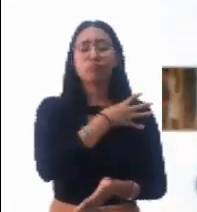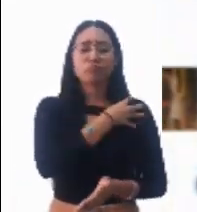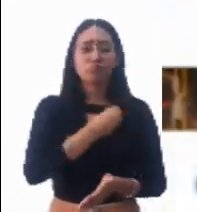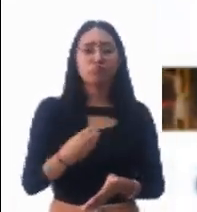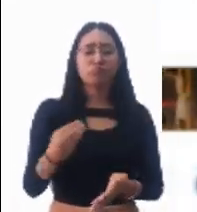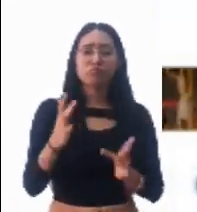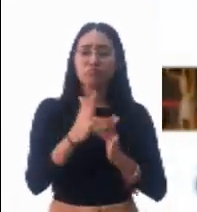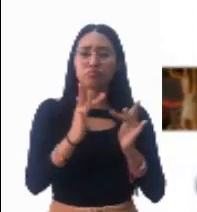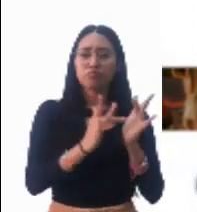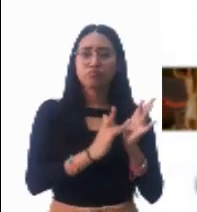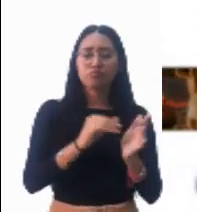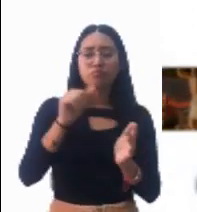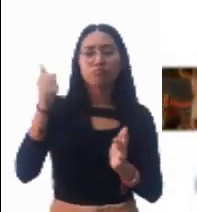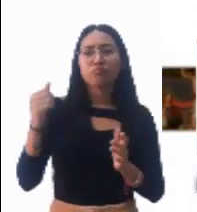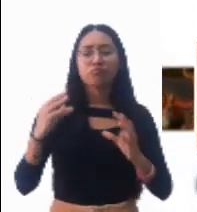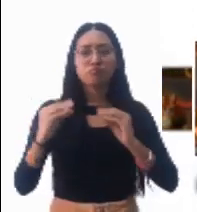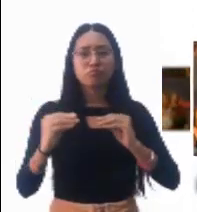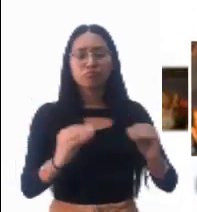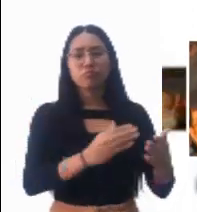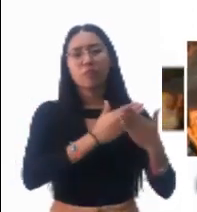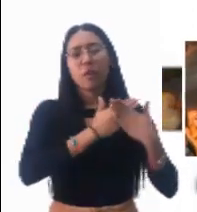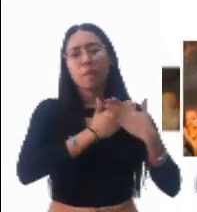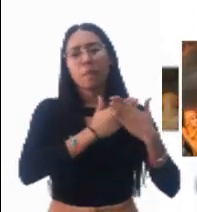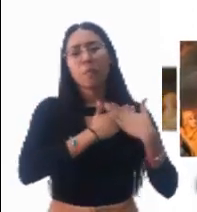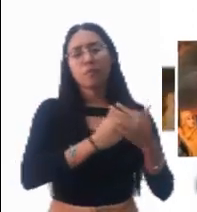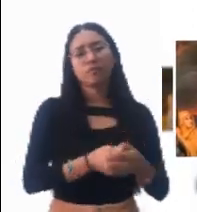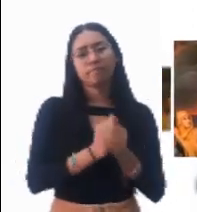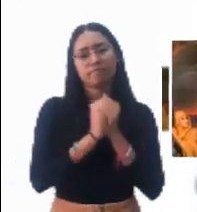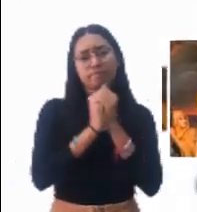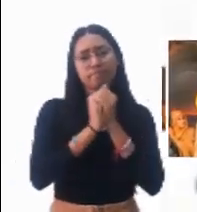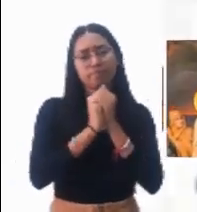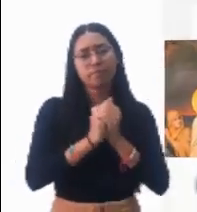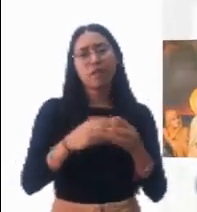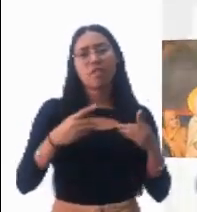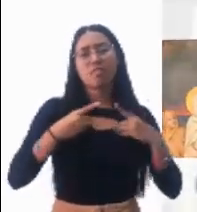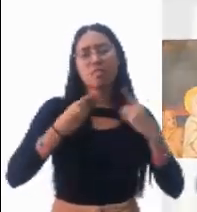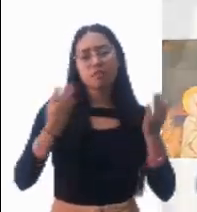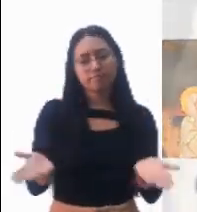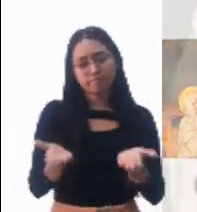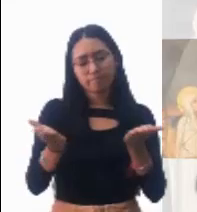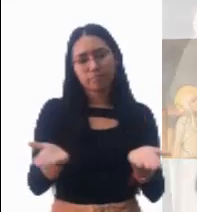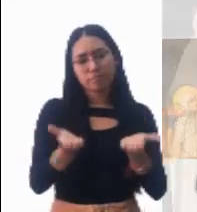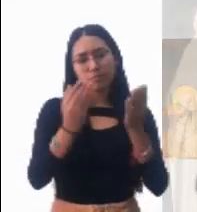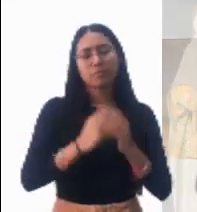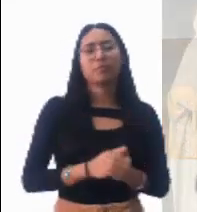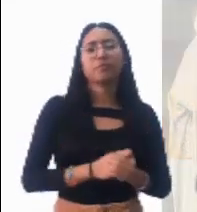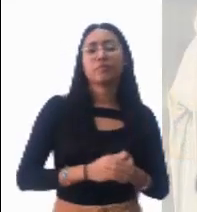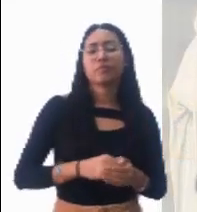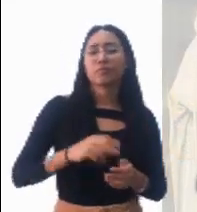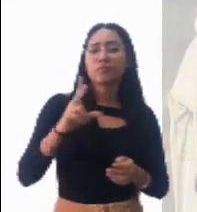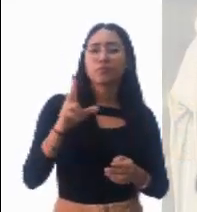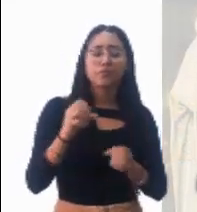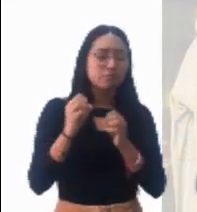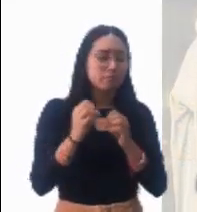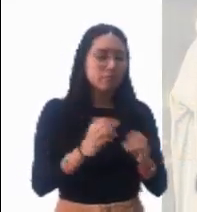los que han agotado el vino de la esperanza y del amor. Dan nuevos impulsos y nueva